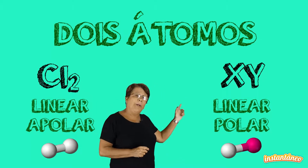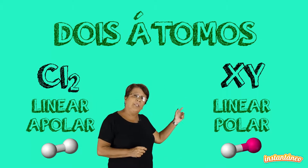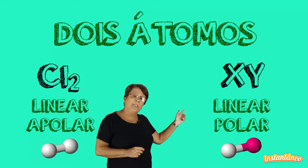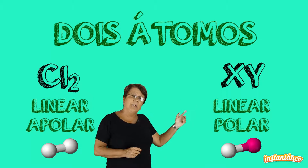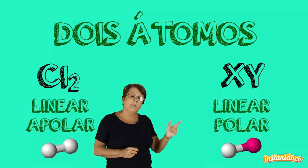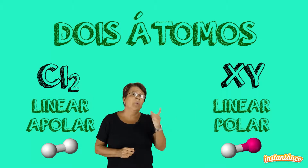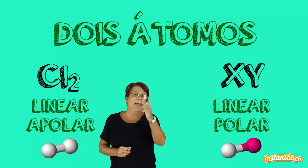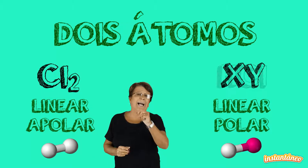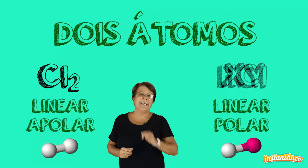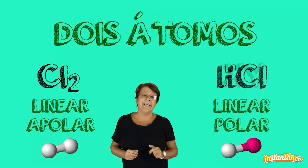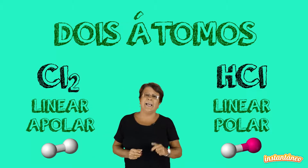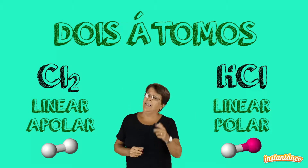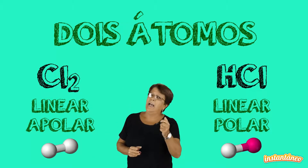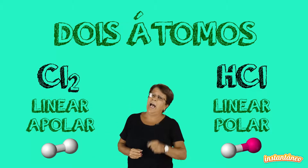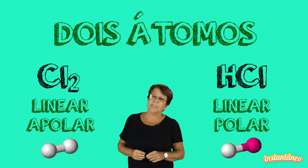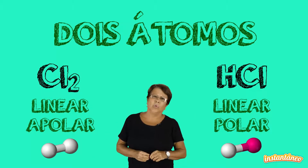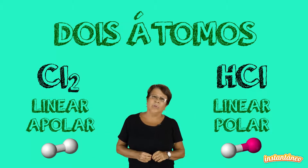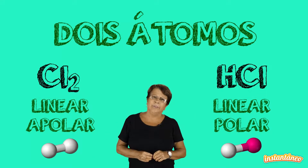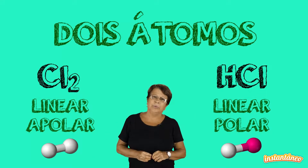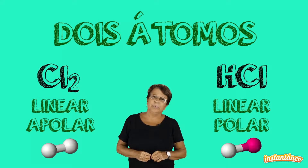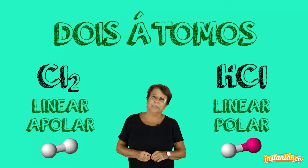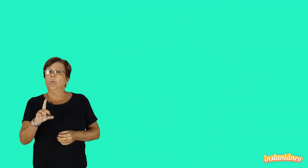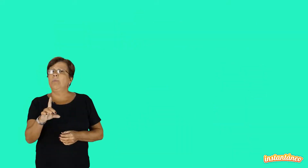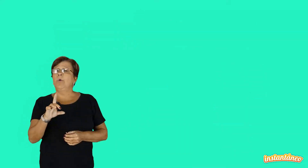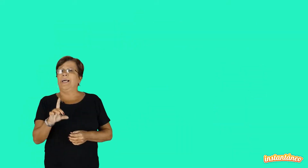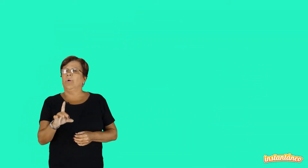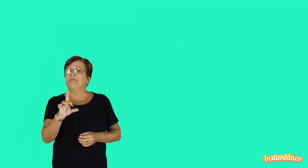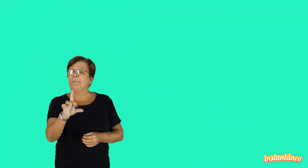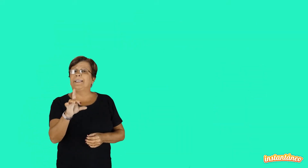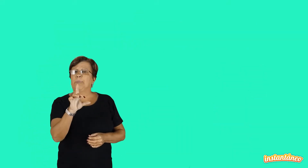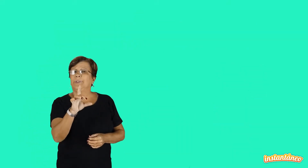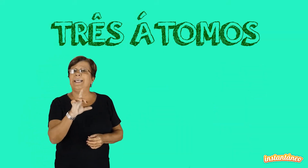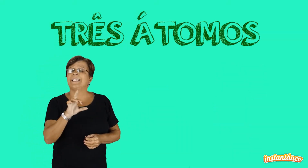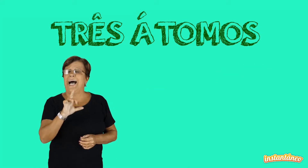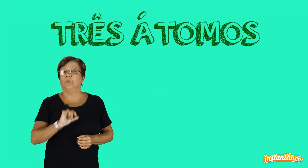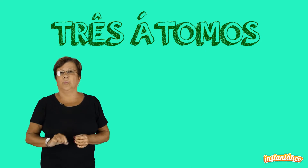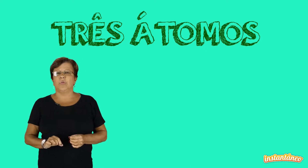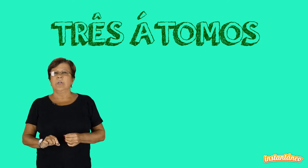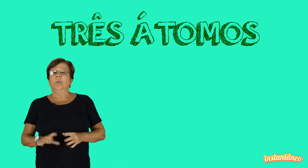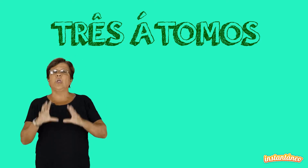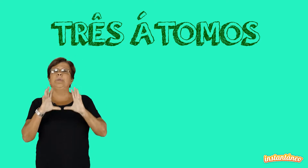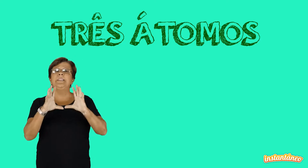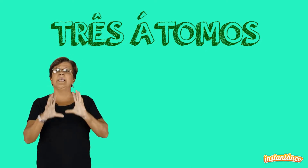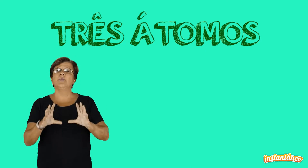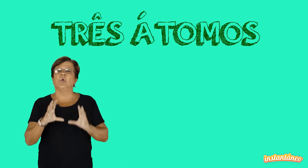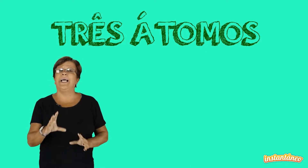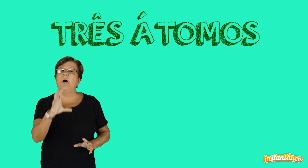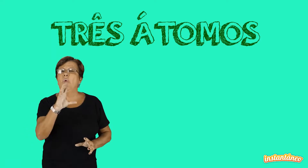para XY, HCl, ácido clorítero. Quando uma molécula é formada por três átomos, nós precisamos olhar o